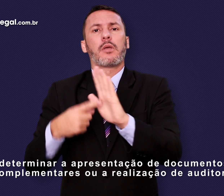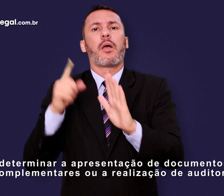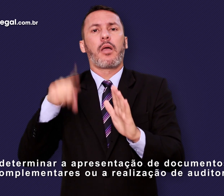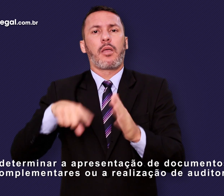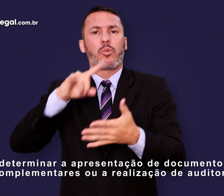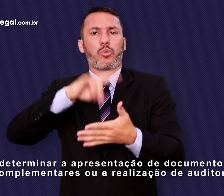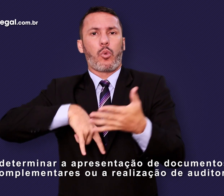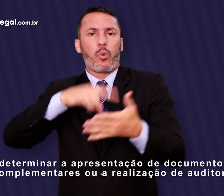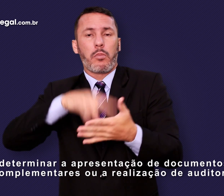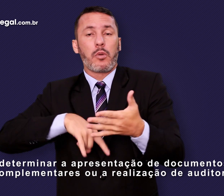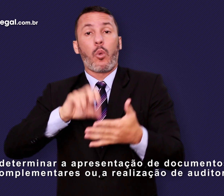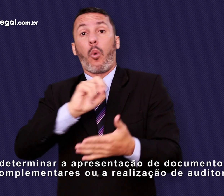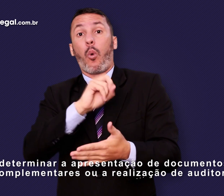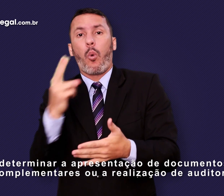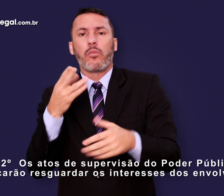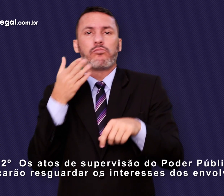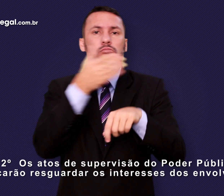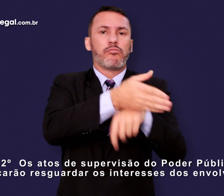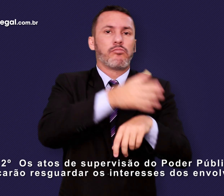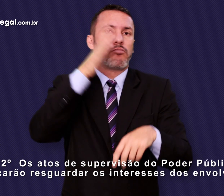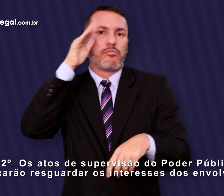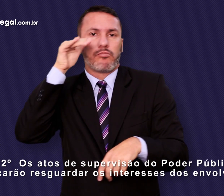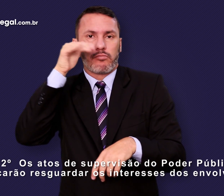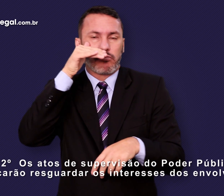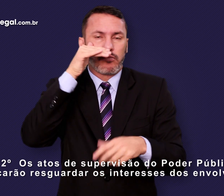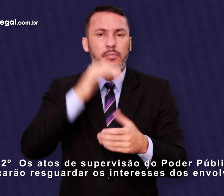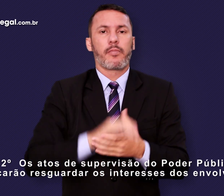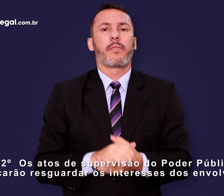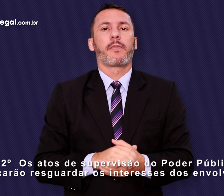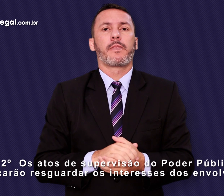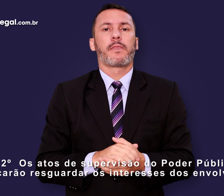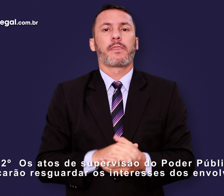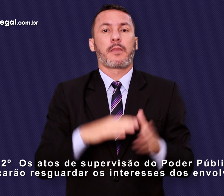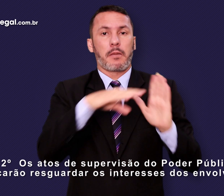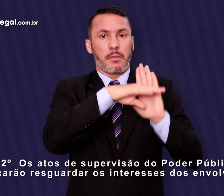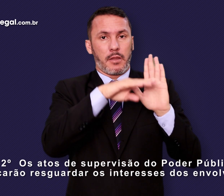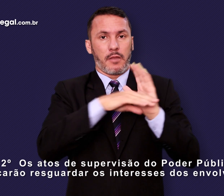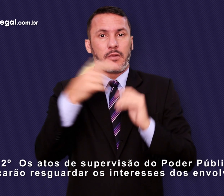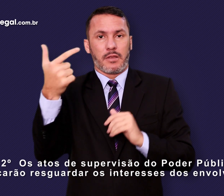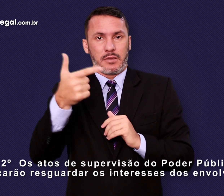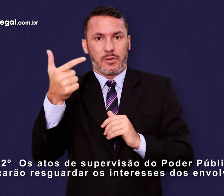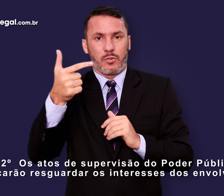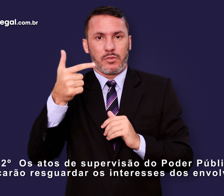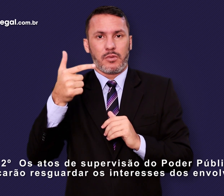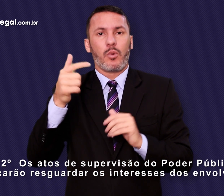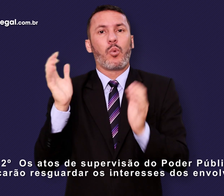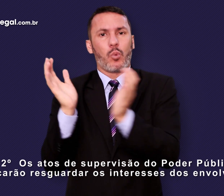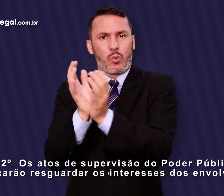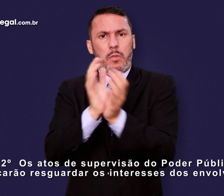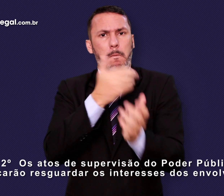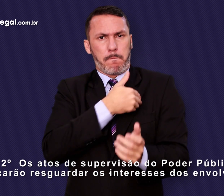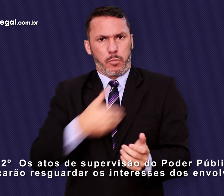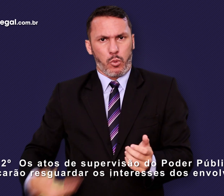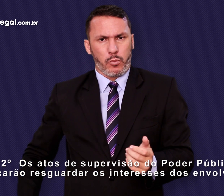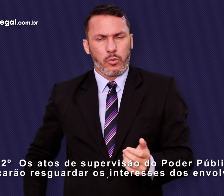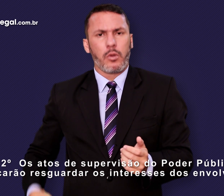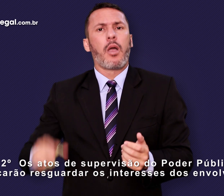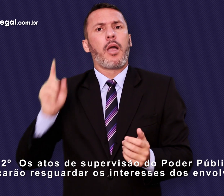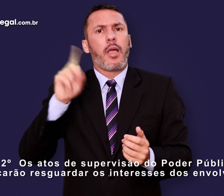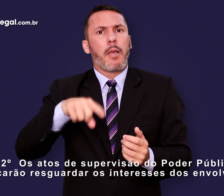ou a realização de auditoria. Parágrafo 2º. Os atos de supervisão do poder público buscarão resguardar os interesses